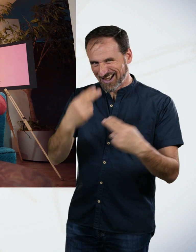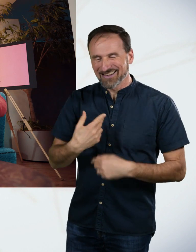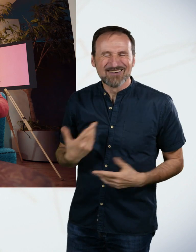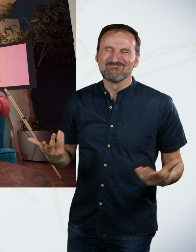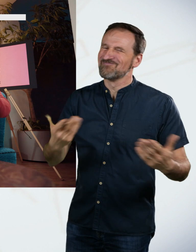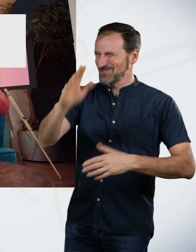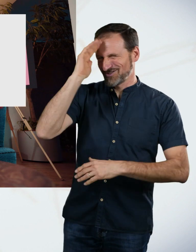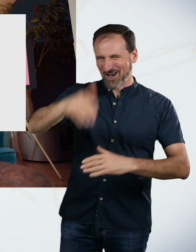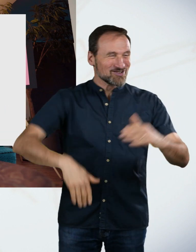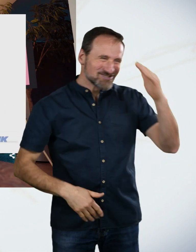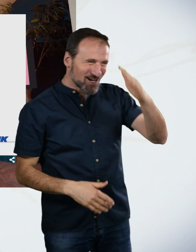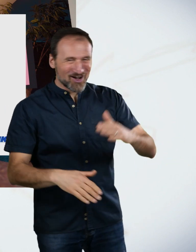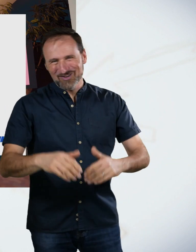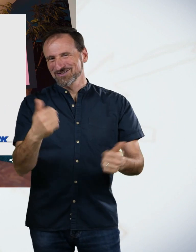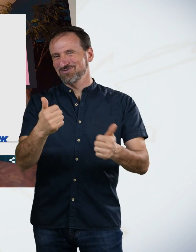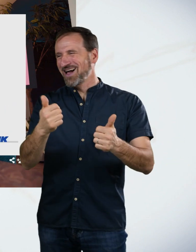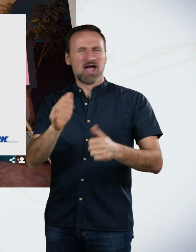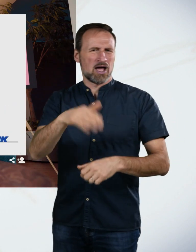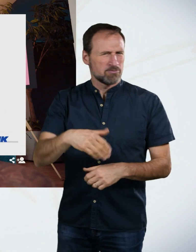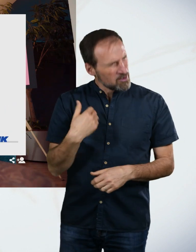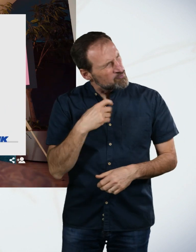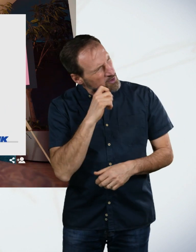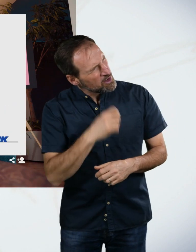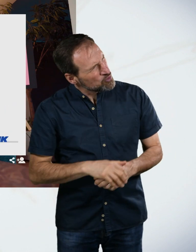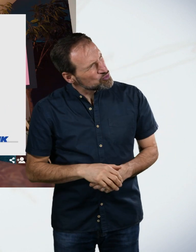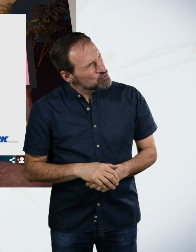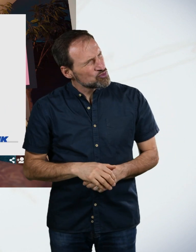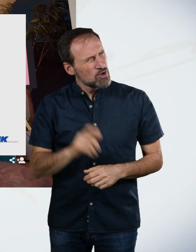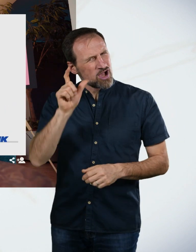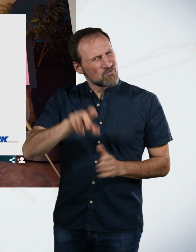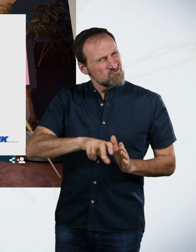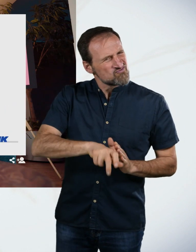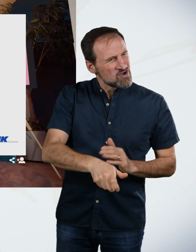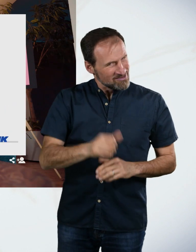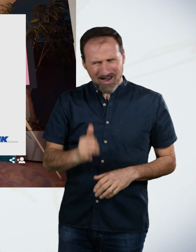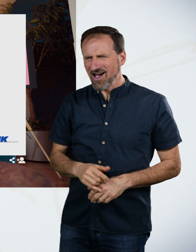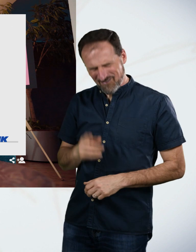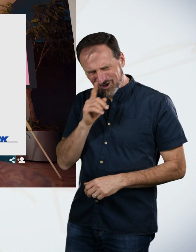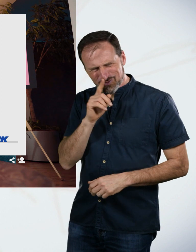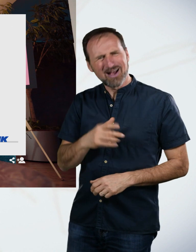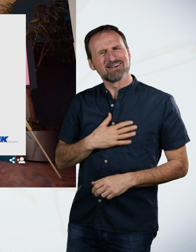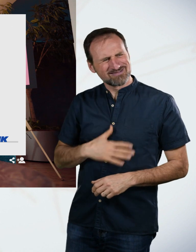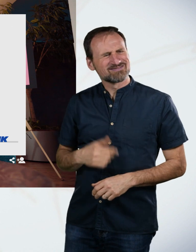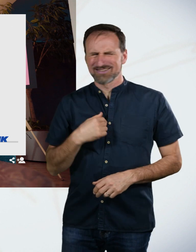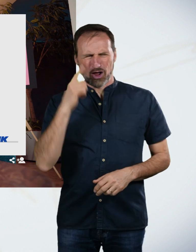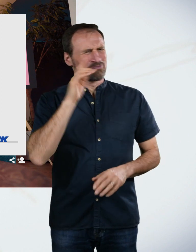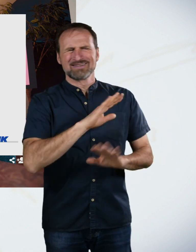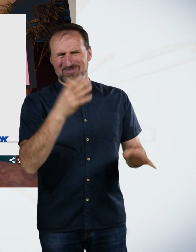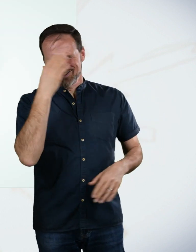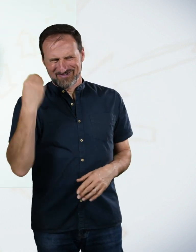Macht's gut. Aber das war cool, oder? Das hat schon echt Spaß gemacht, dabei zu sehen. Schön. Ich glaube, das werde ich niemals vergessen in meinem Leben. Ob es